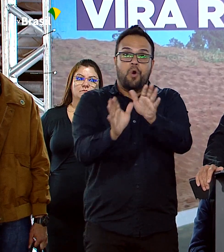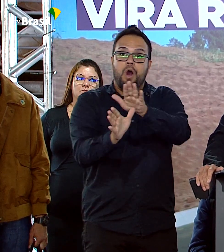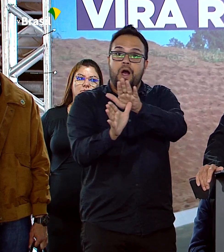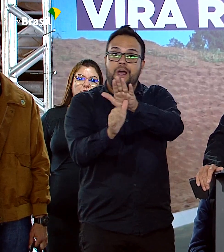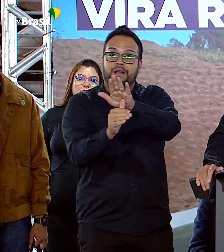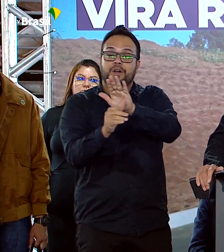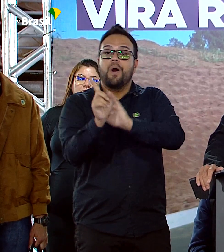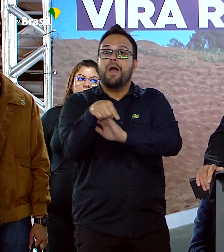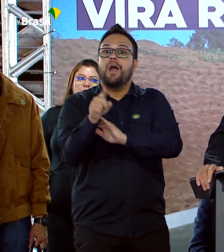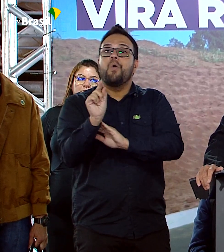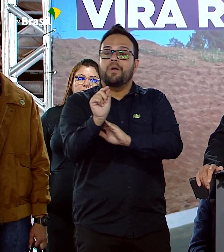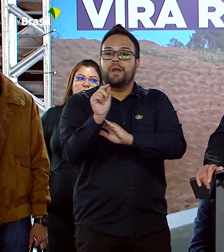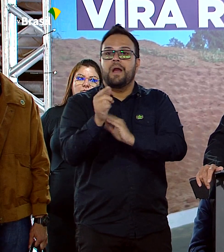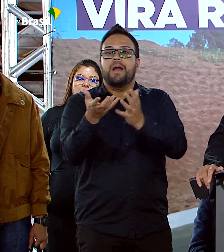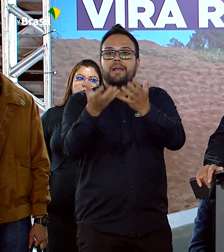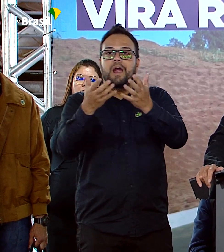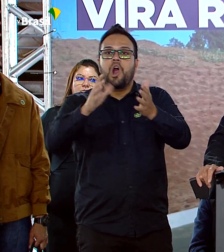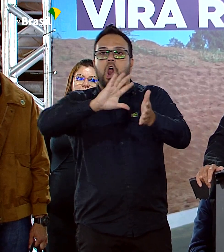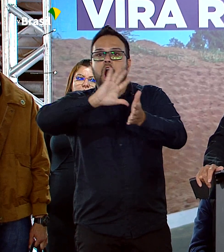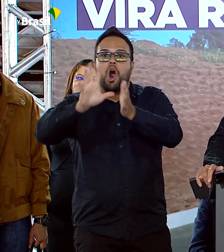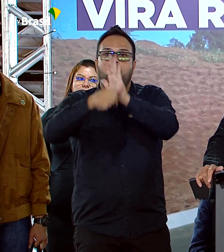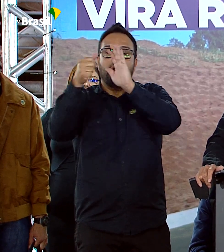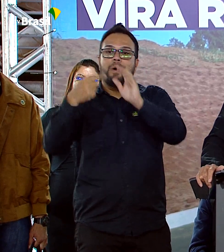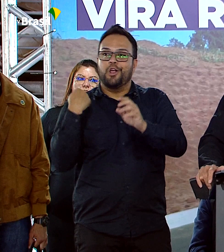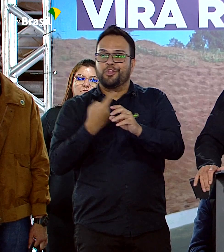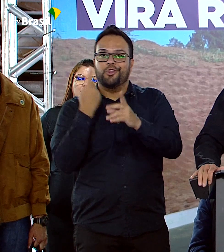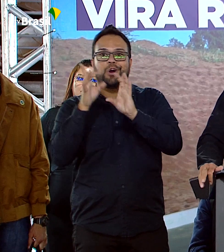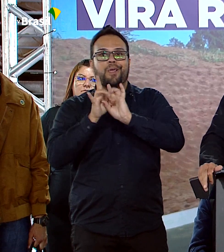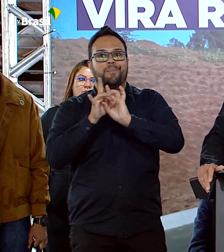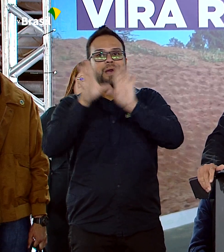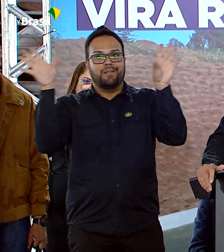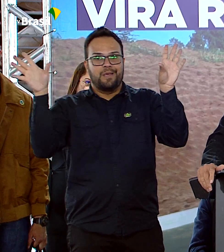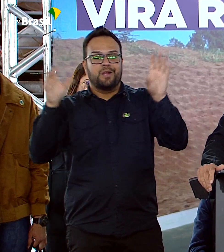que são aqueles que querem roubar a nossa liberdade.